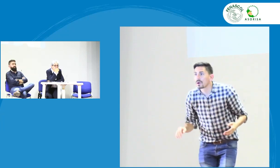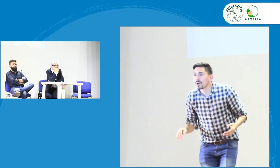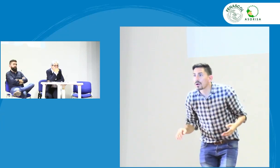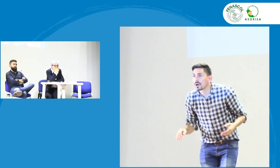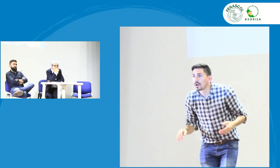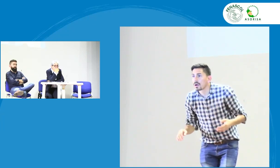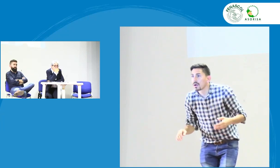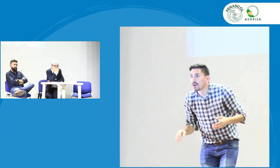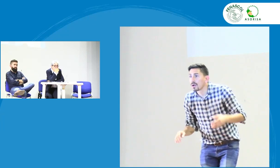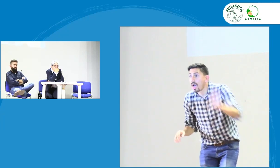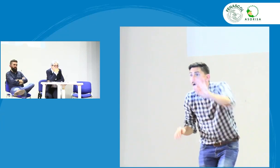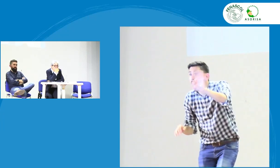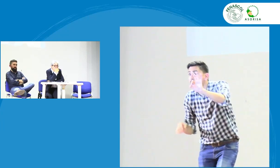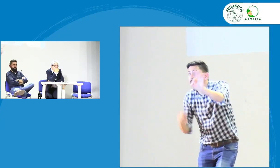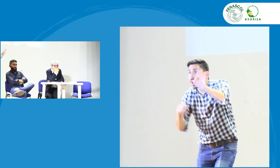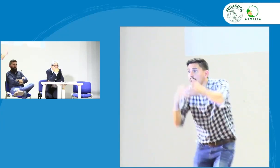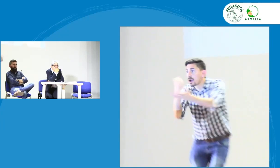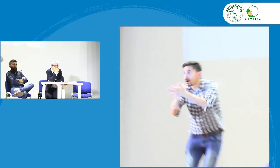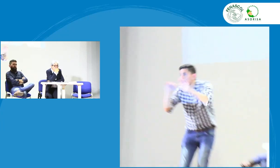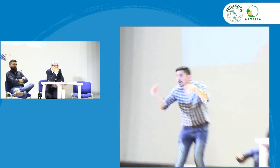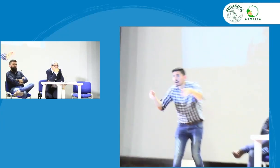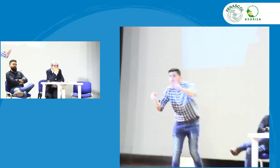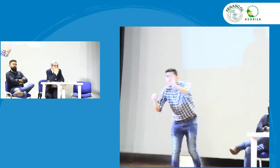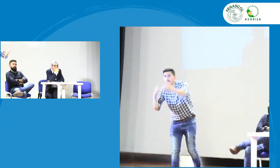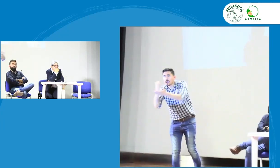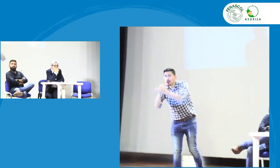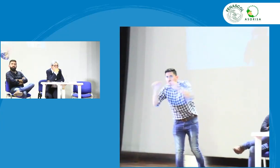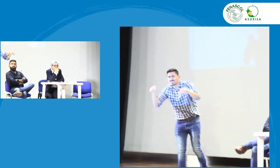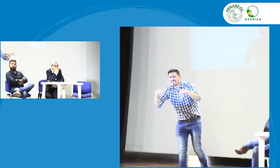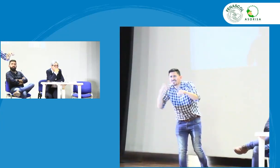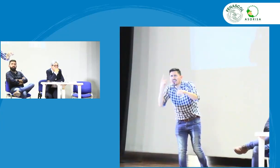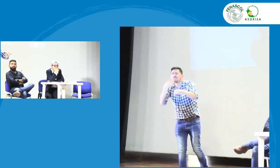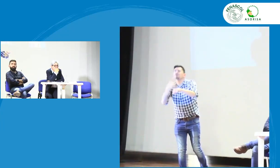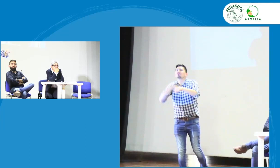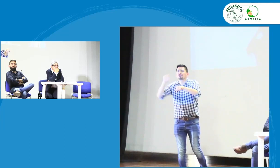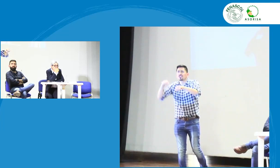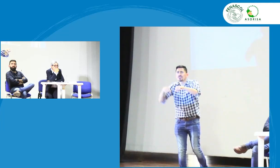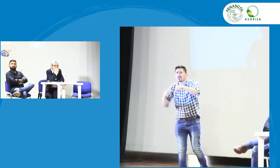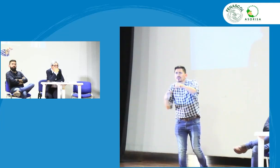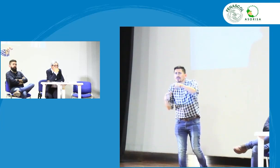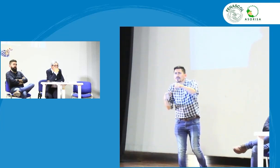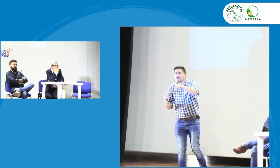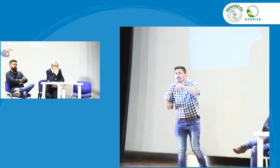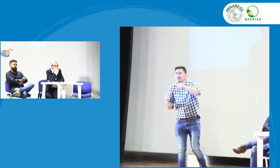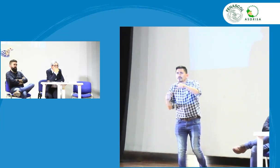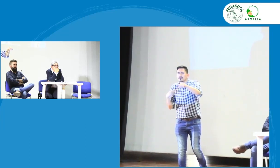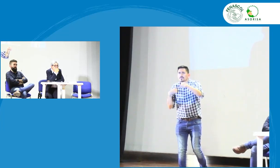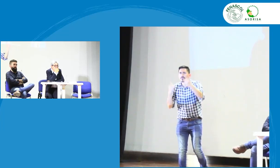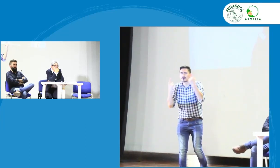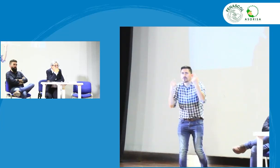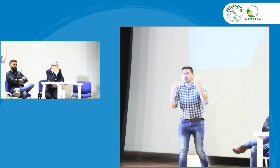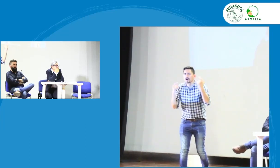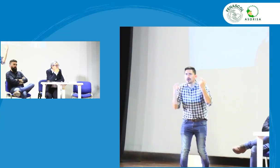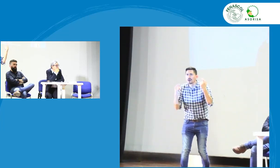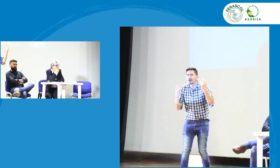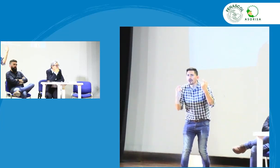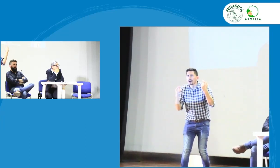un abrazo aquí me están hablando me están diciendo algo me dicen que no están constituidas sí o no porque aquí me dicen que sí tienen asociación